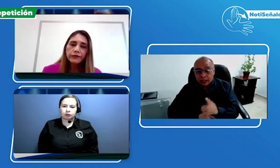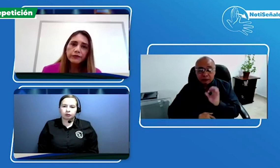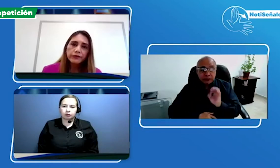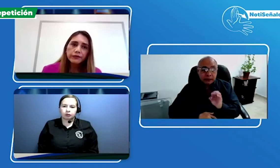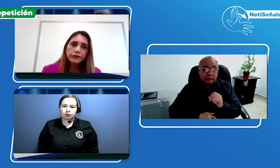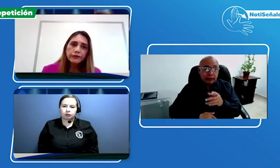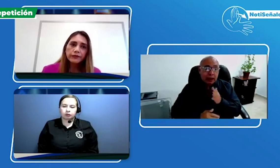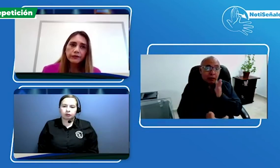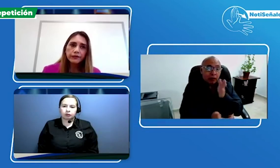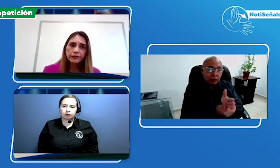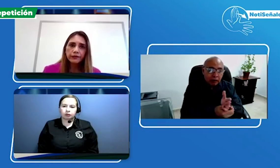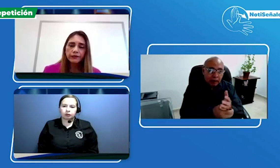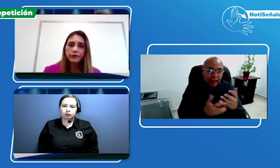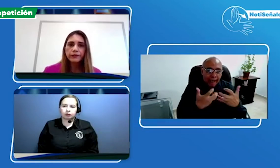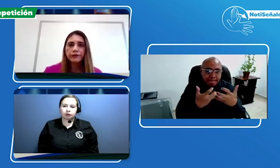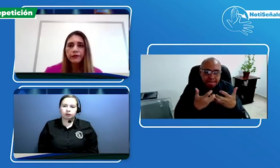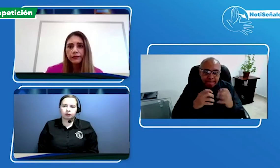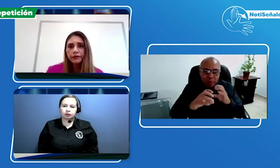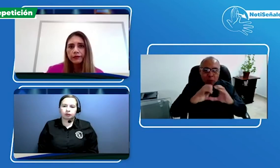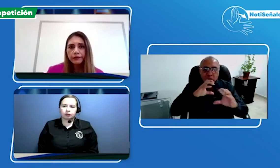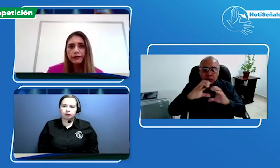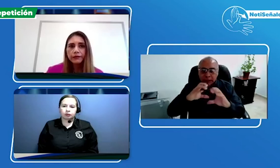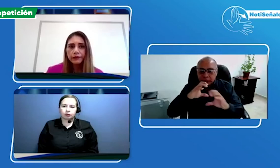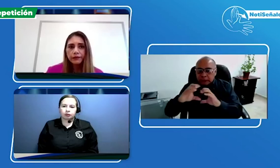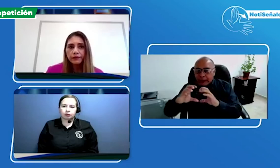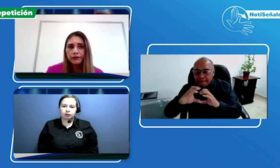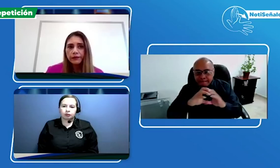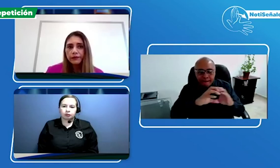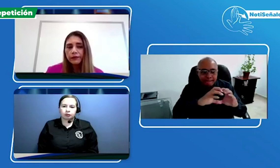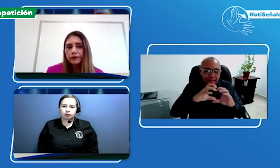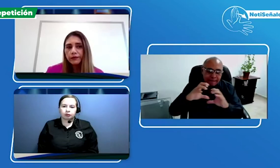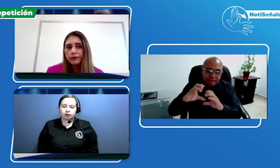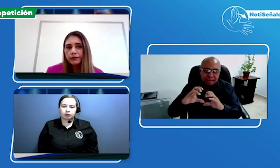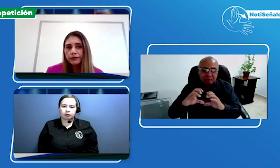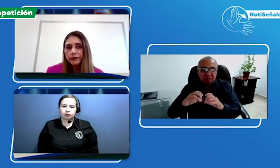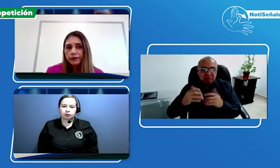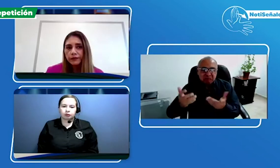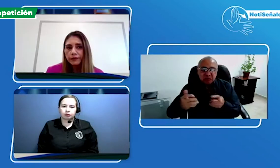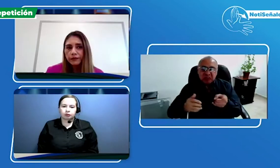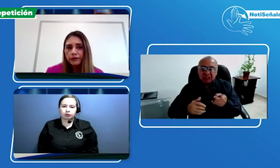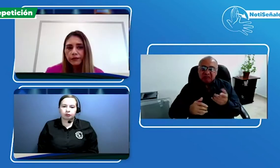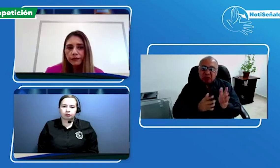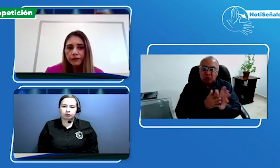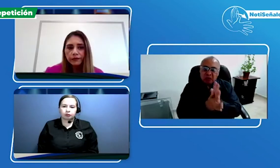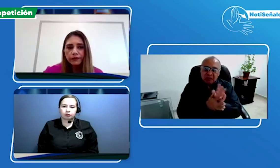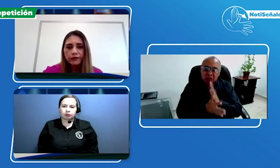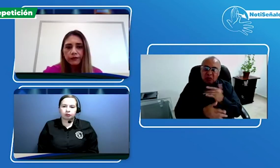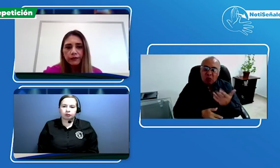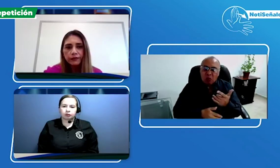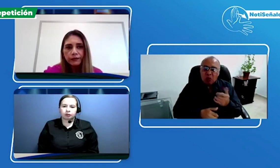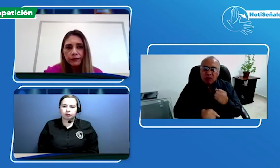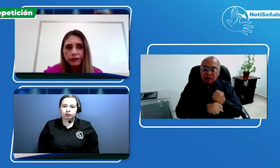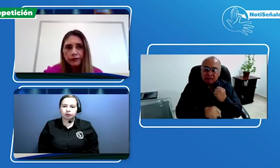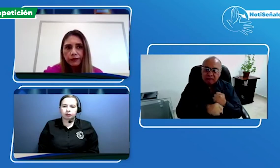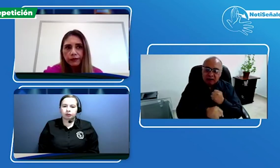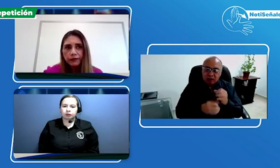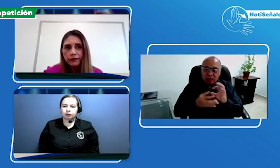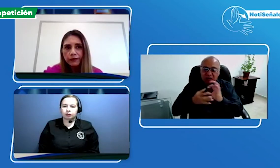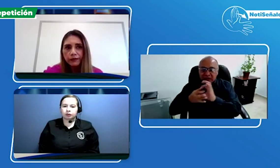pues, para que puedan hacer uso de sus servicios. Realmente es algo que viene desde hace muchos años en los cuales uno como persona sorda